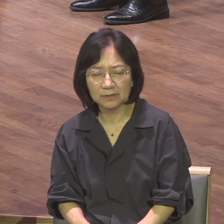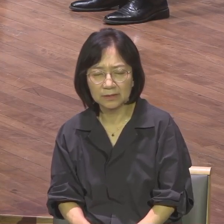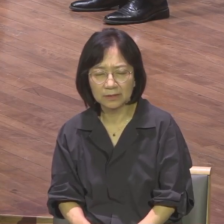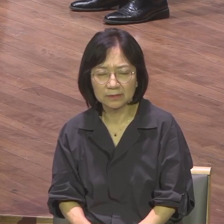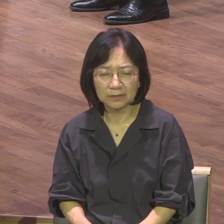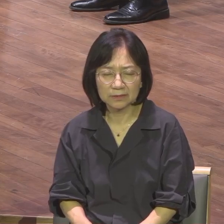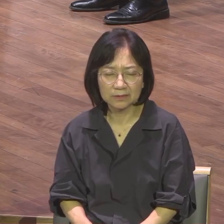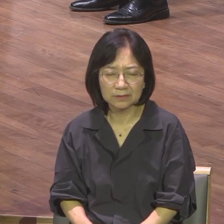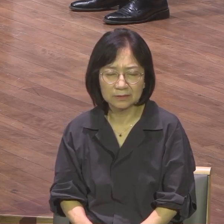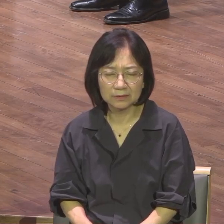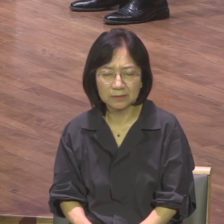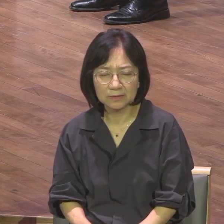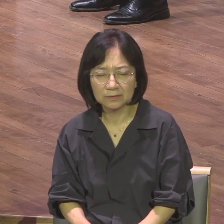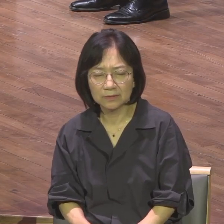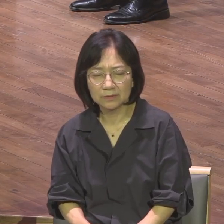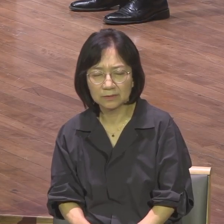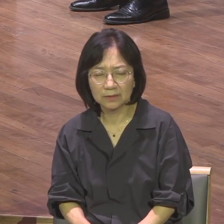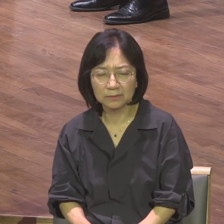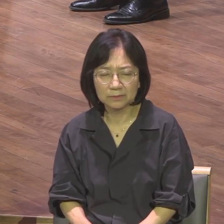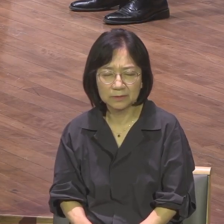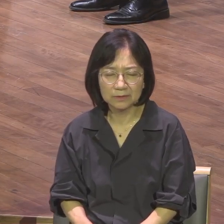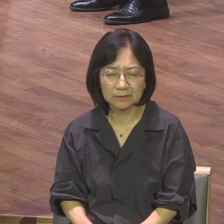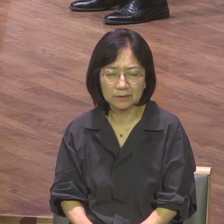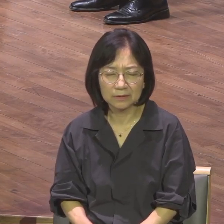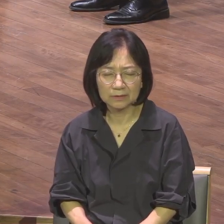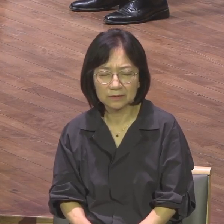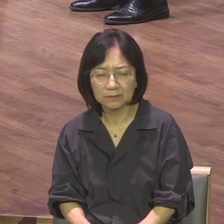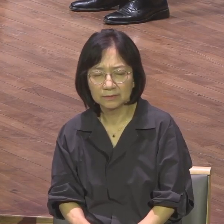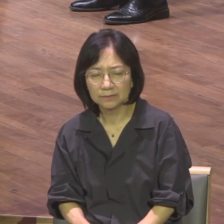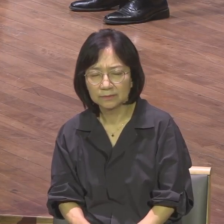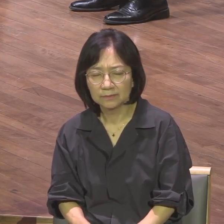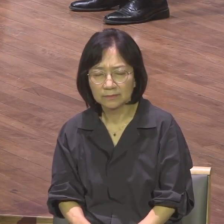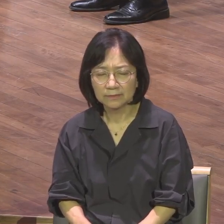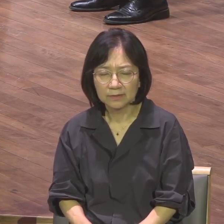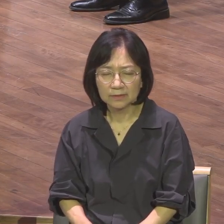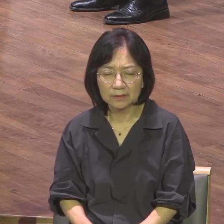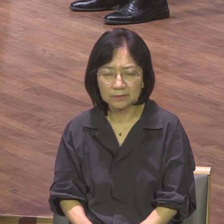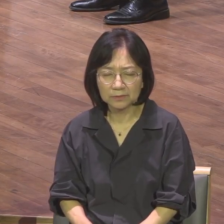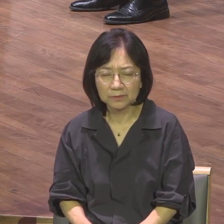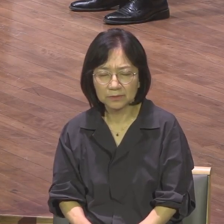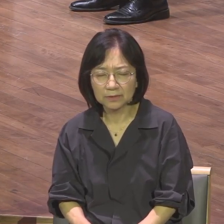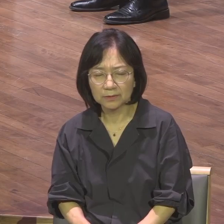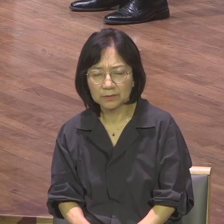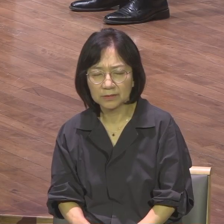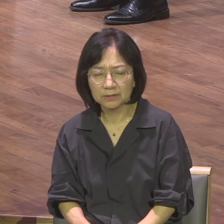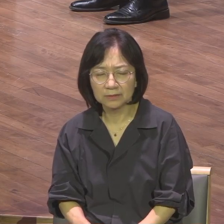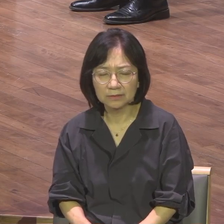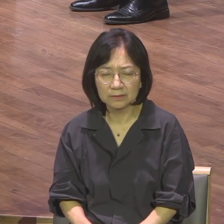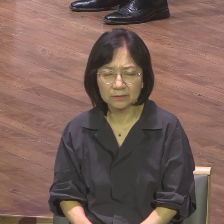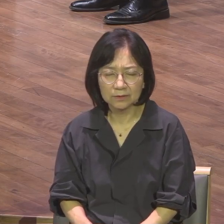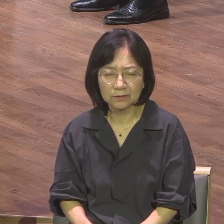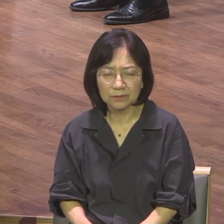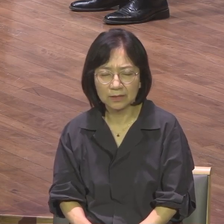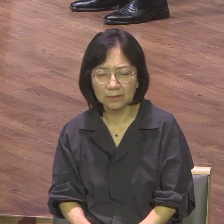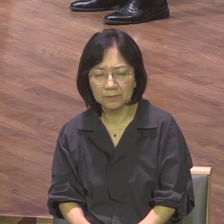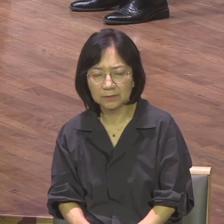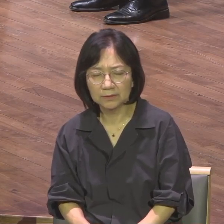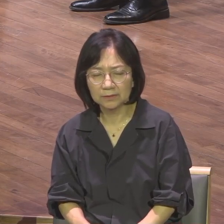나를 살리는 힘 이 집사를 완전히 기도하며 도와주시옵소서 세상을 바꿀 수 있는 25의 능력을 회복하게 도와주시옵소서 이제